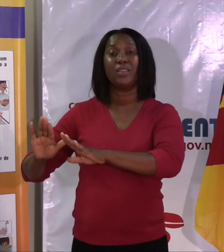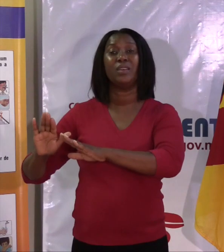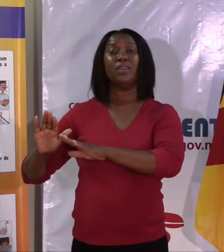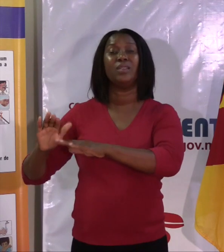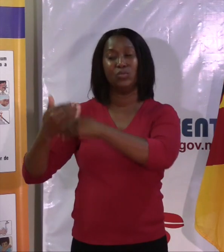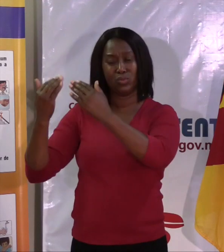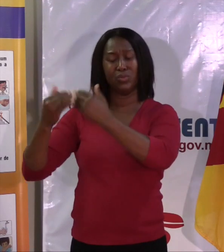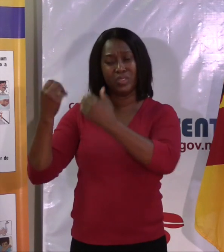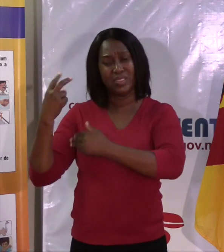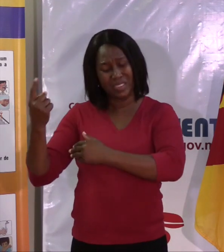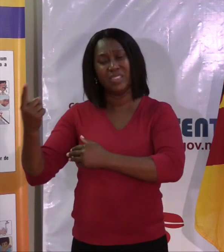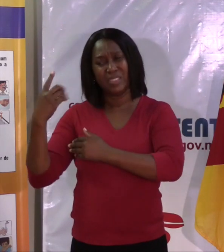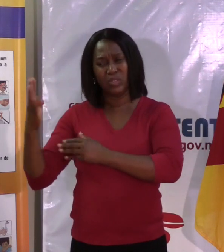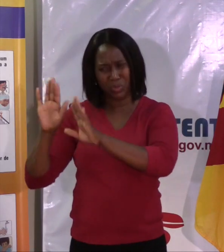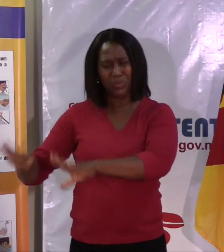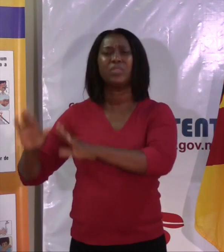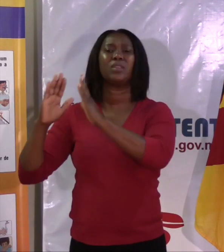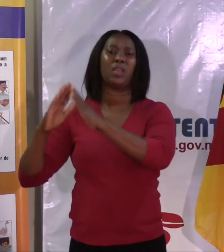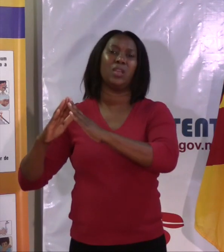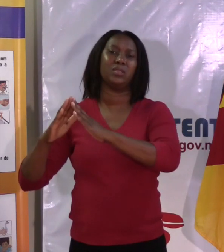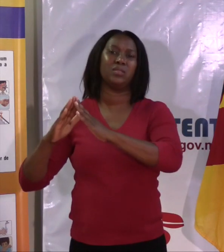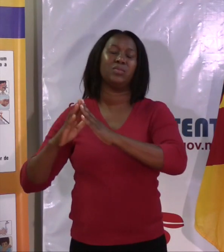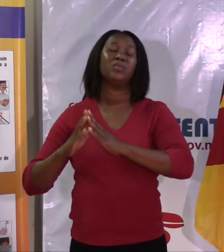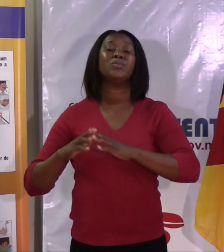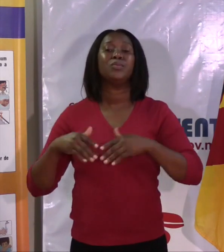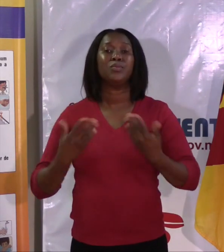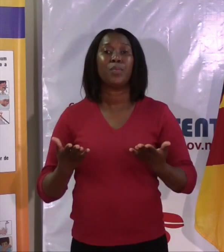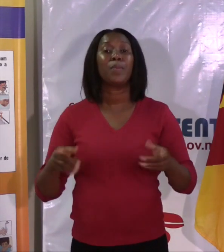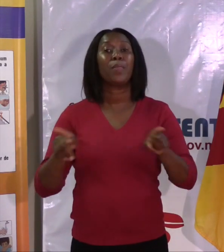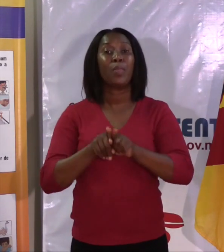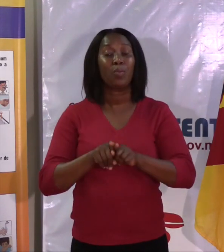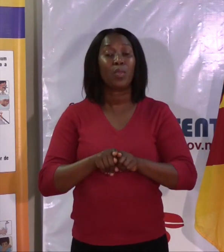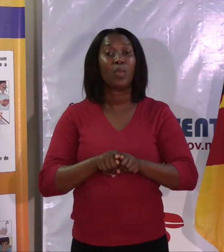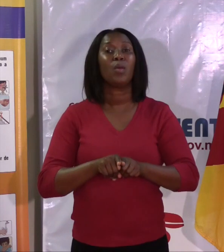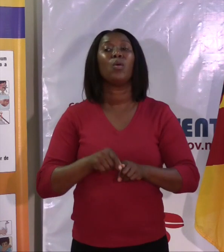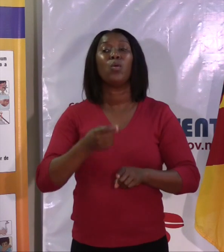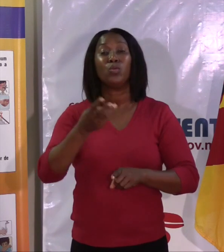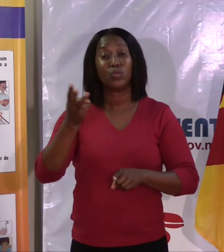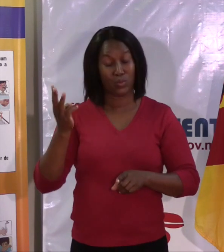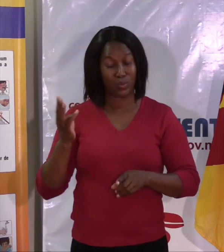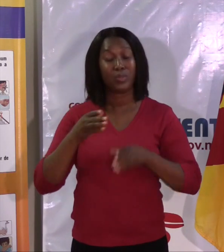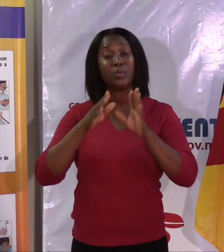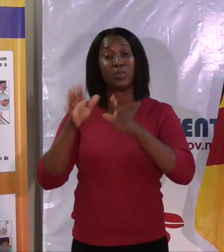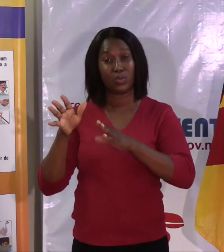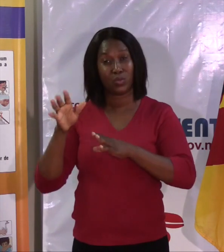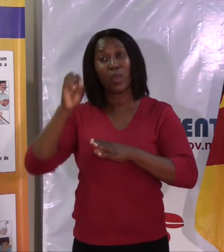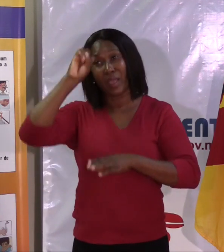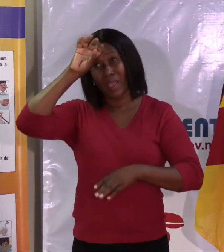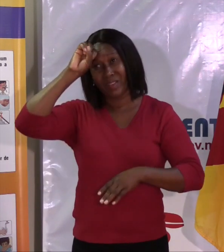situações. Em relação aos nossos irmãos que vieram da África do Sul, sim, a maioria deles são mineiros.